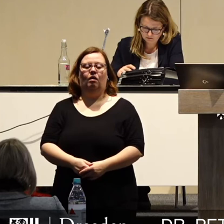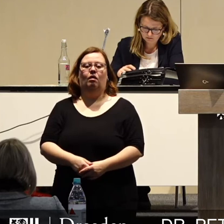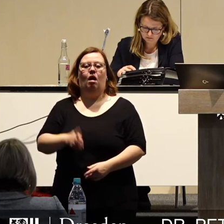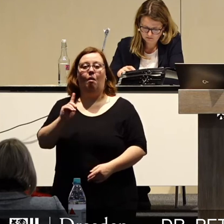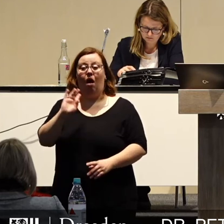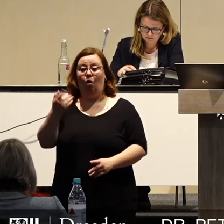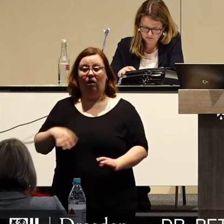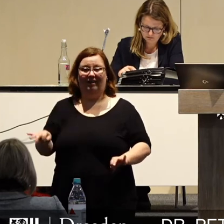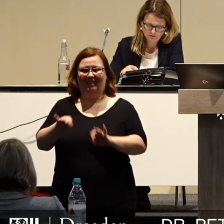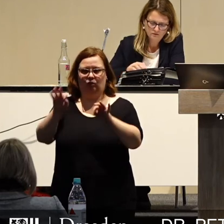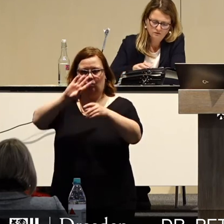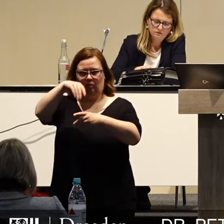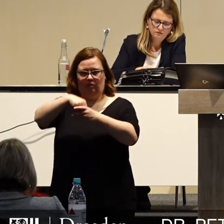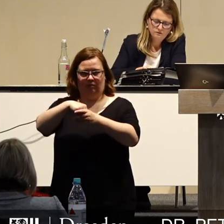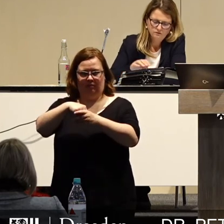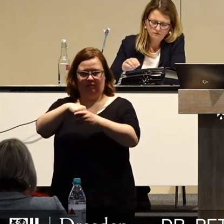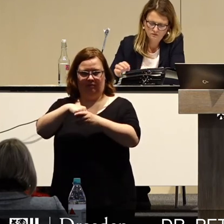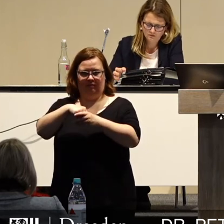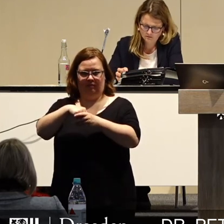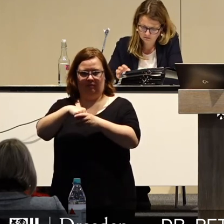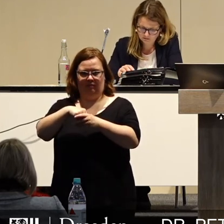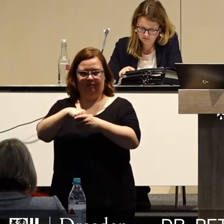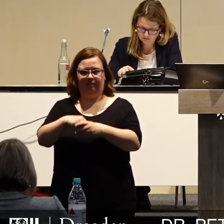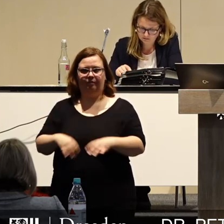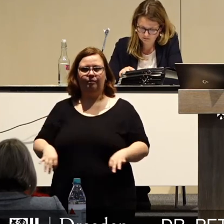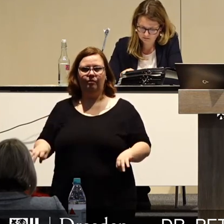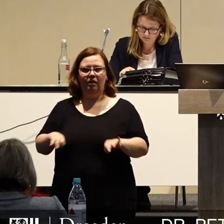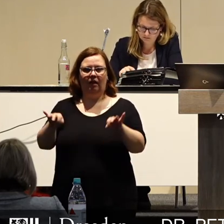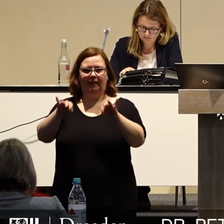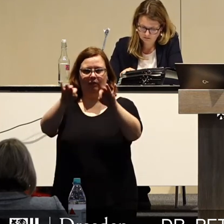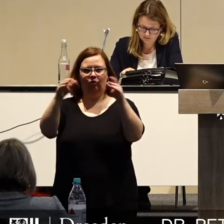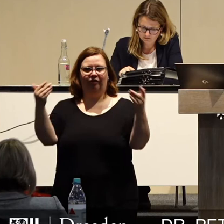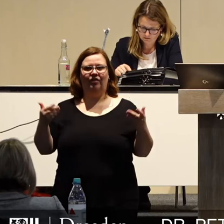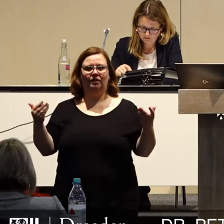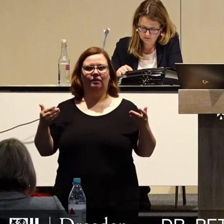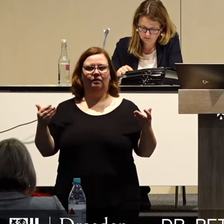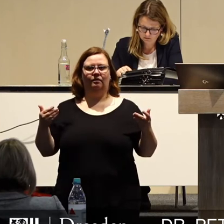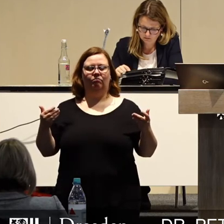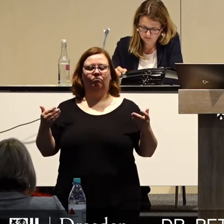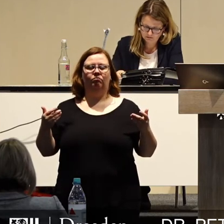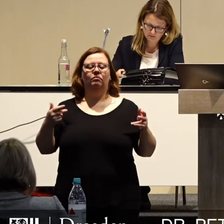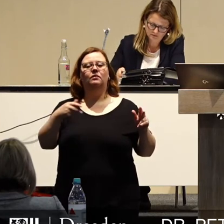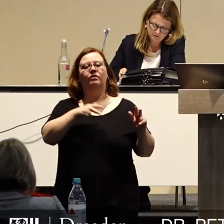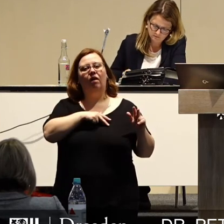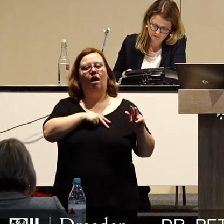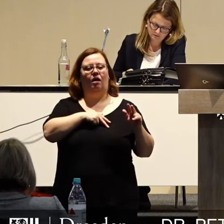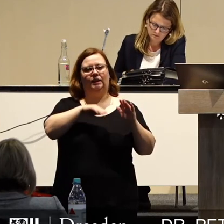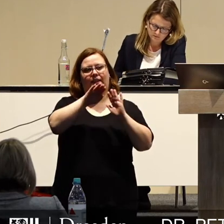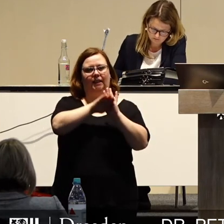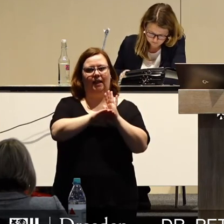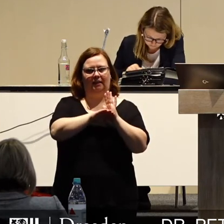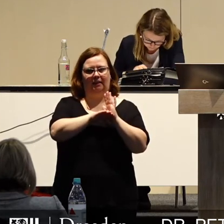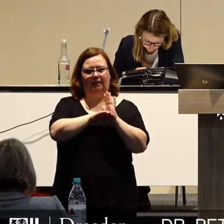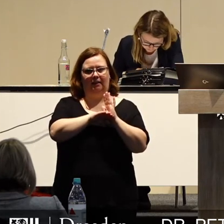Risiken in diesen Zahlen. Die Risiken, die darin bestehen, dass wir tatsächlich die gesetzlich zulässige